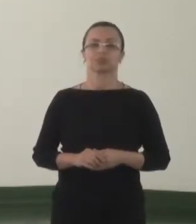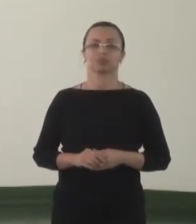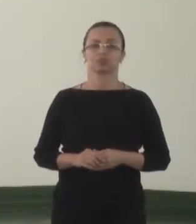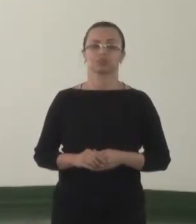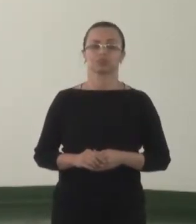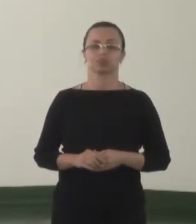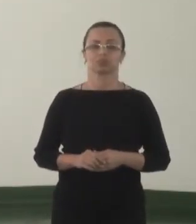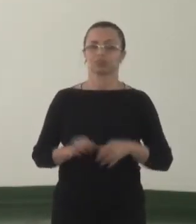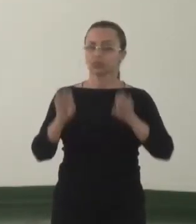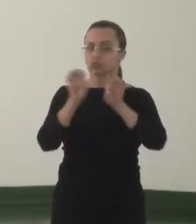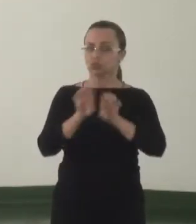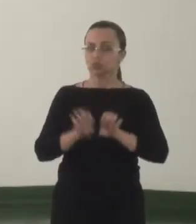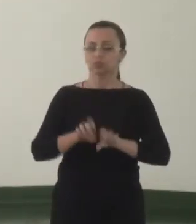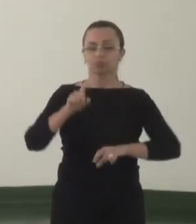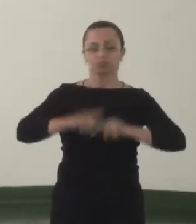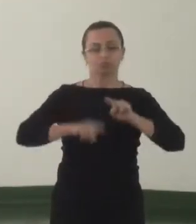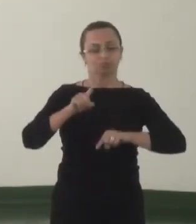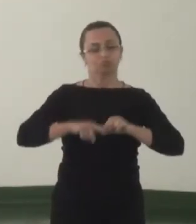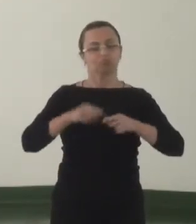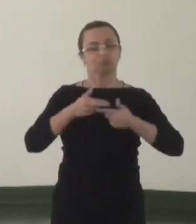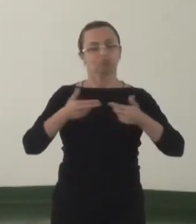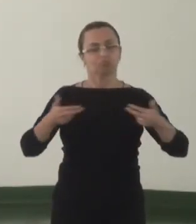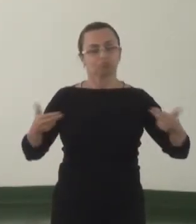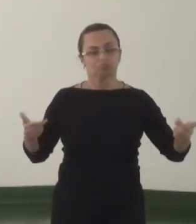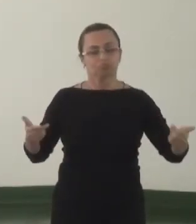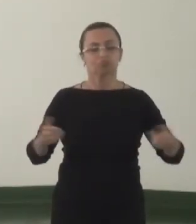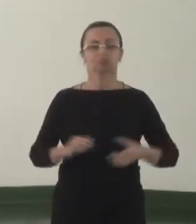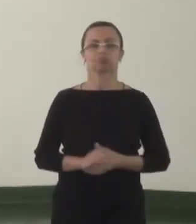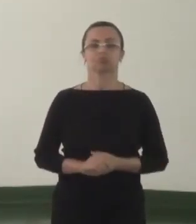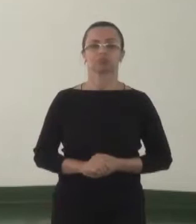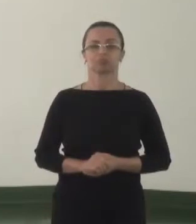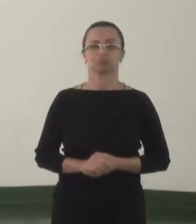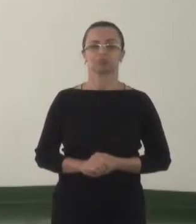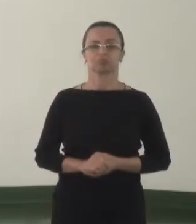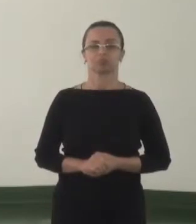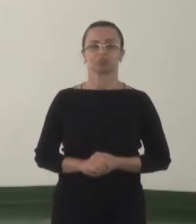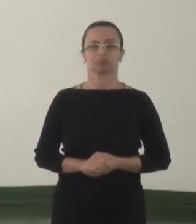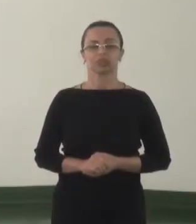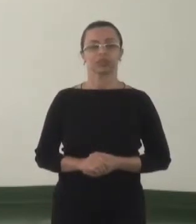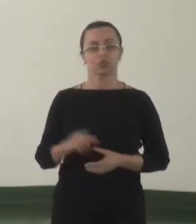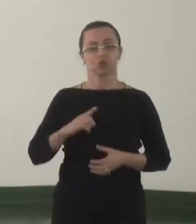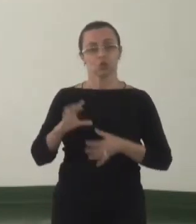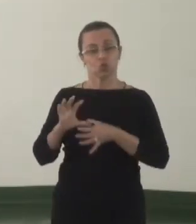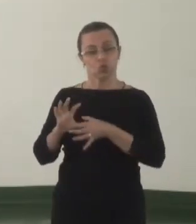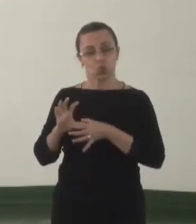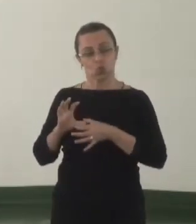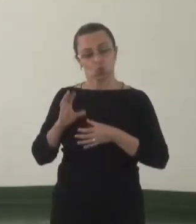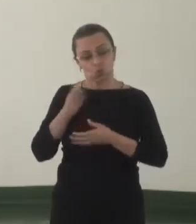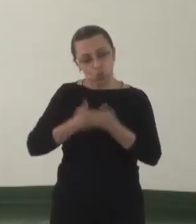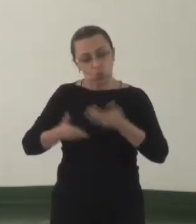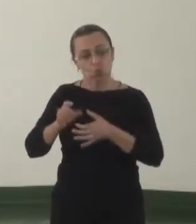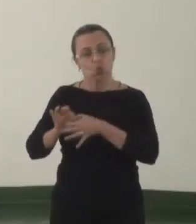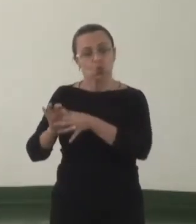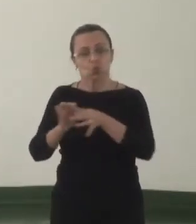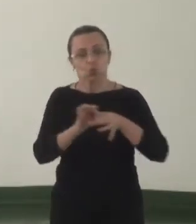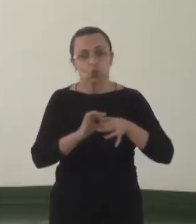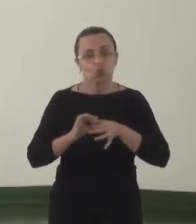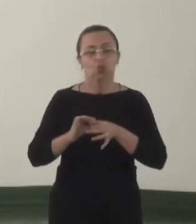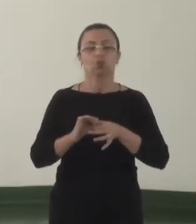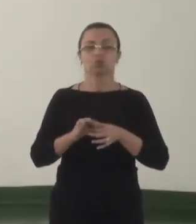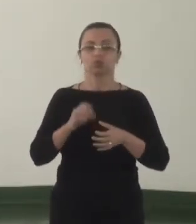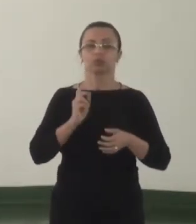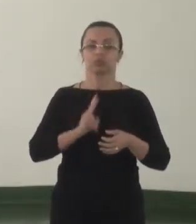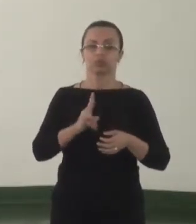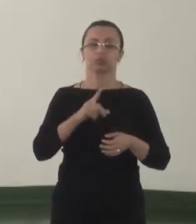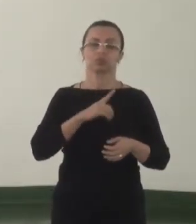de estruturas e equipamentos de interconexão unificada em rede efetiva e